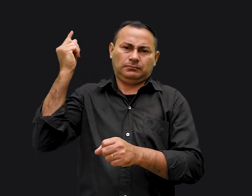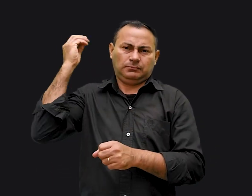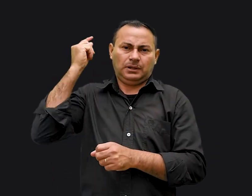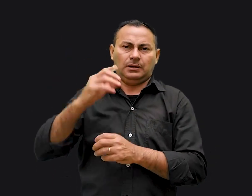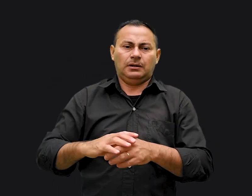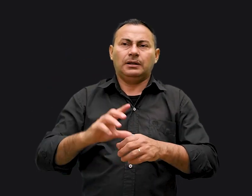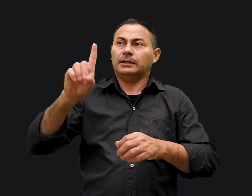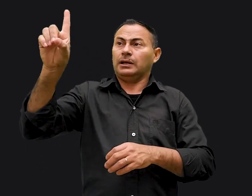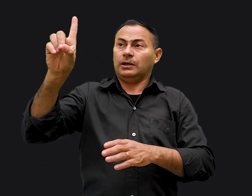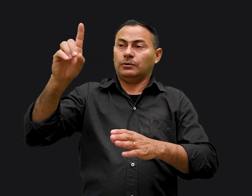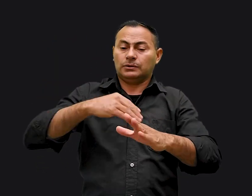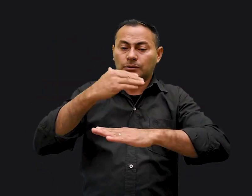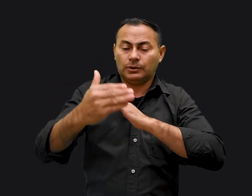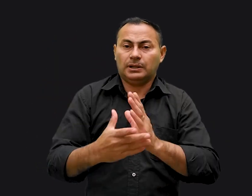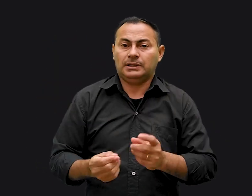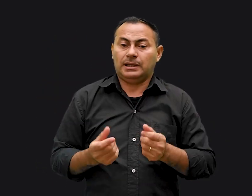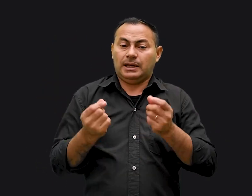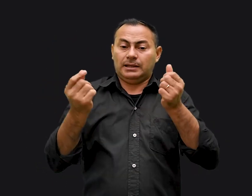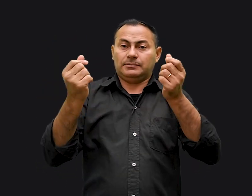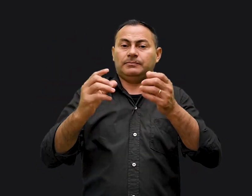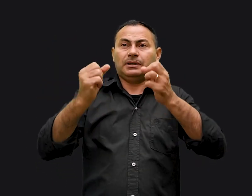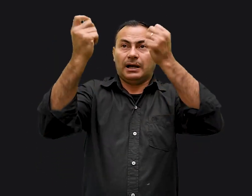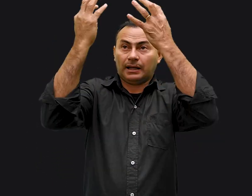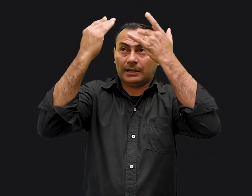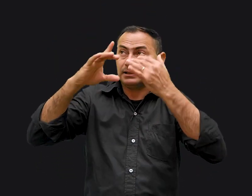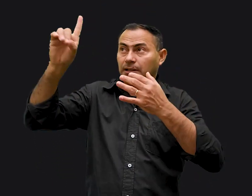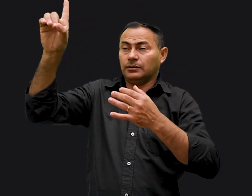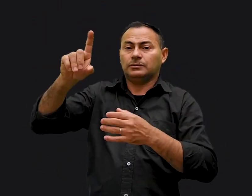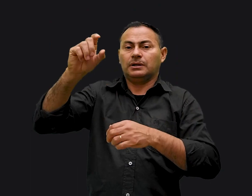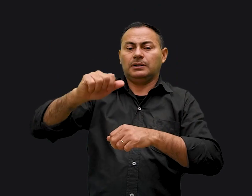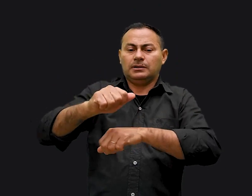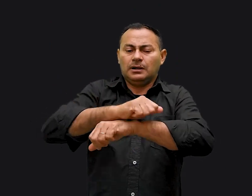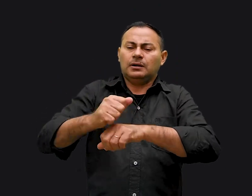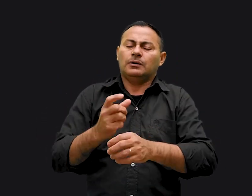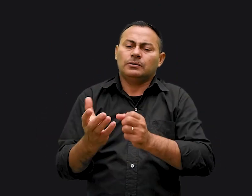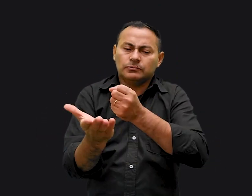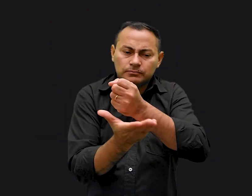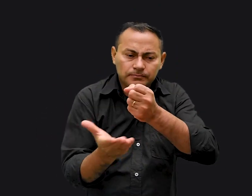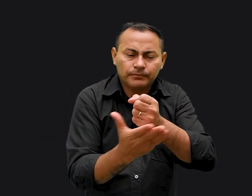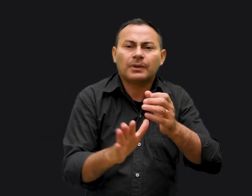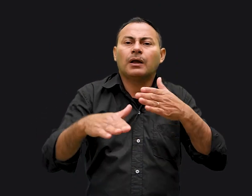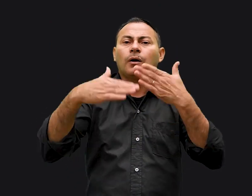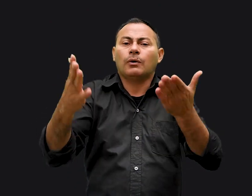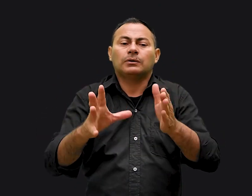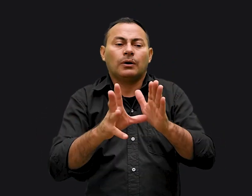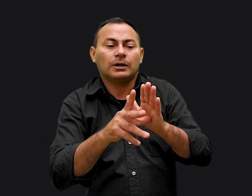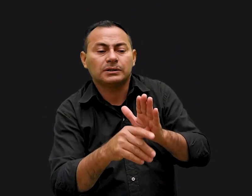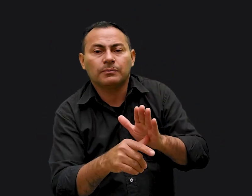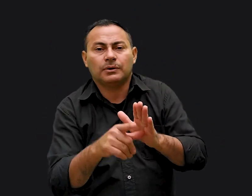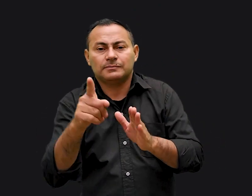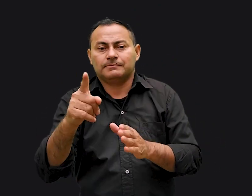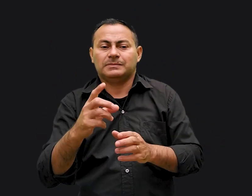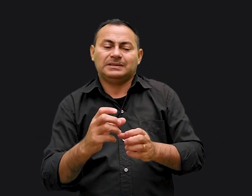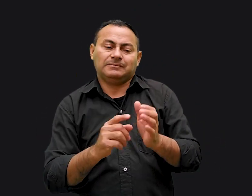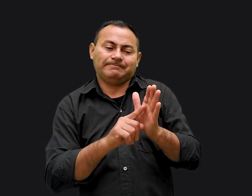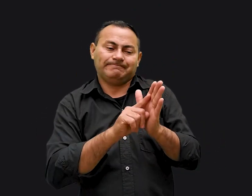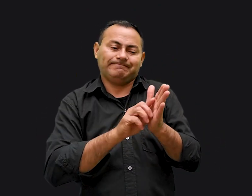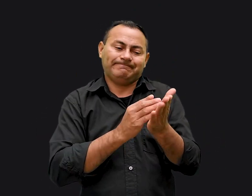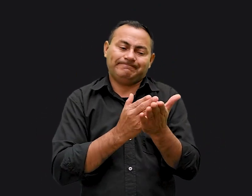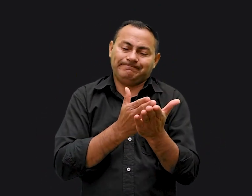que ele é o Deus e todas as riquezas E na graça de Deus ele semearia e colheria Quando você rouba Você viola a ordem